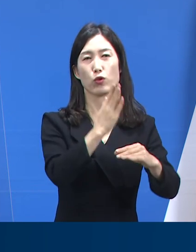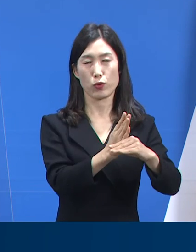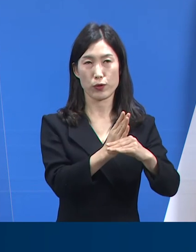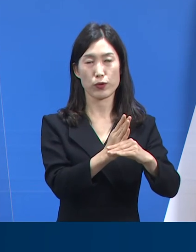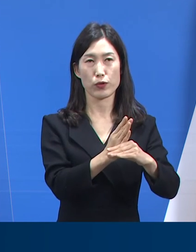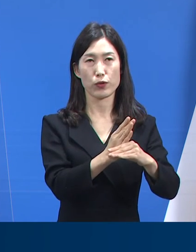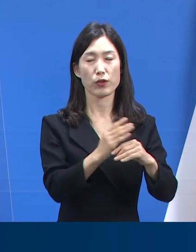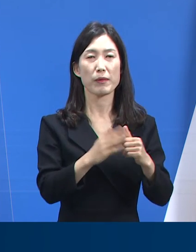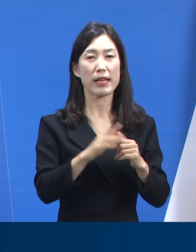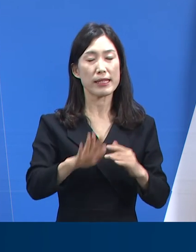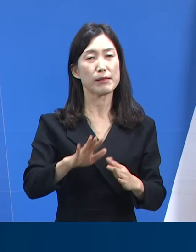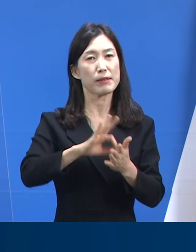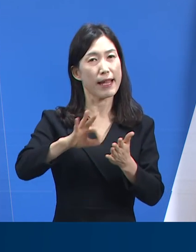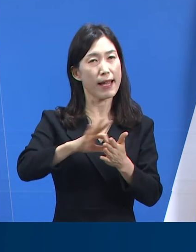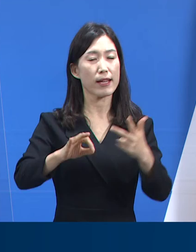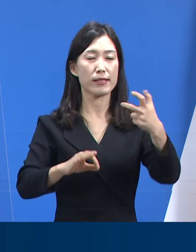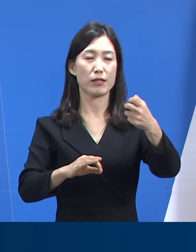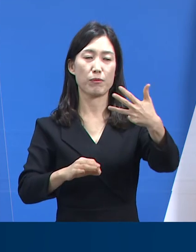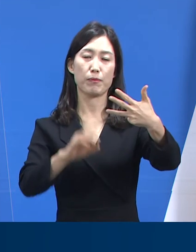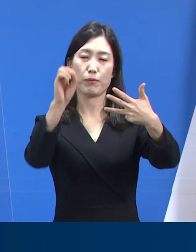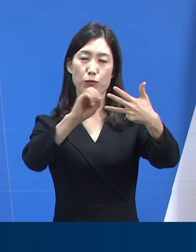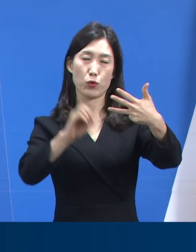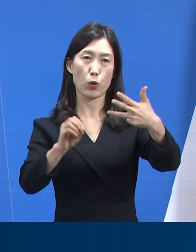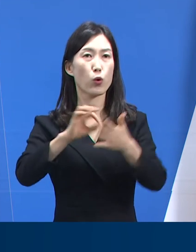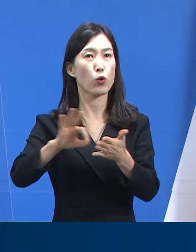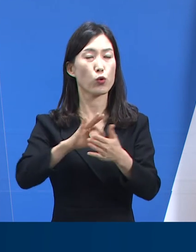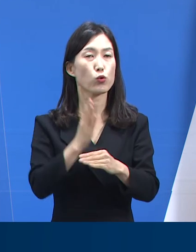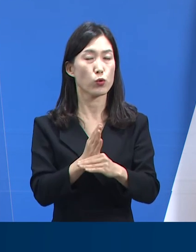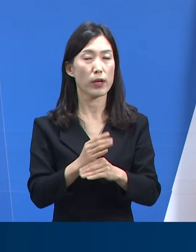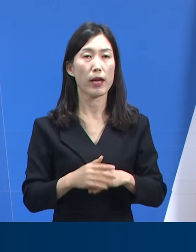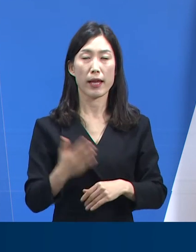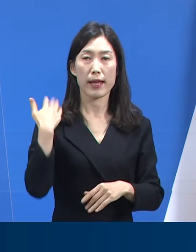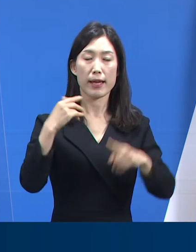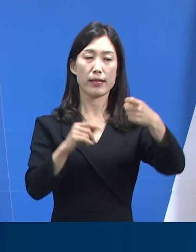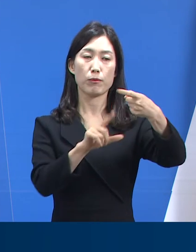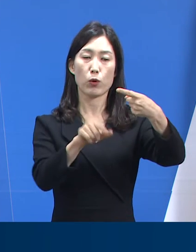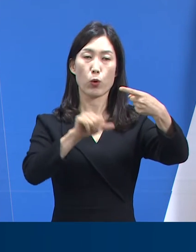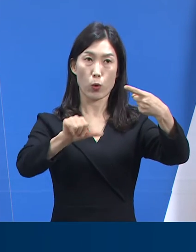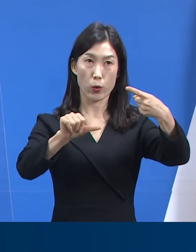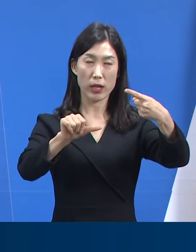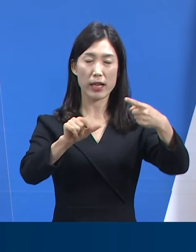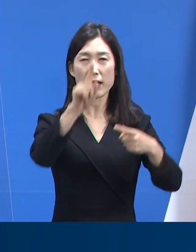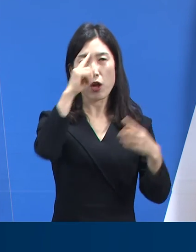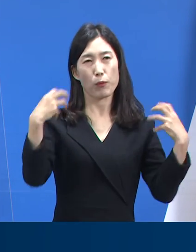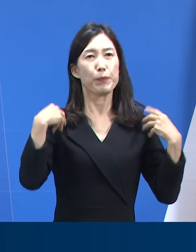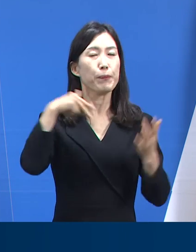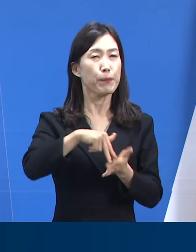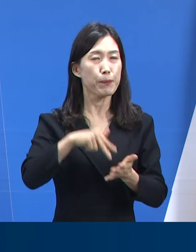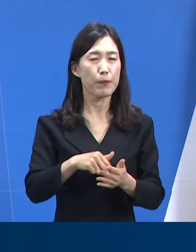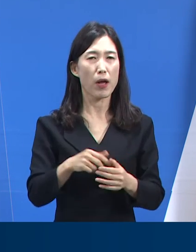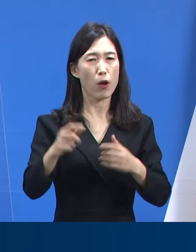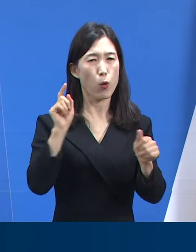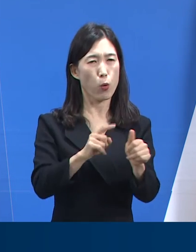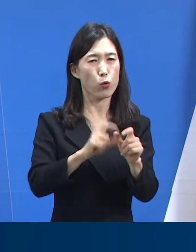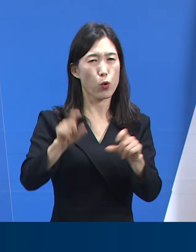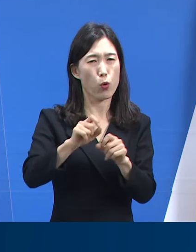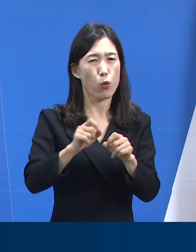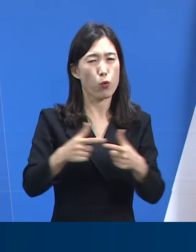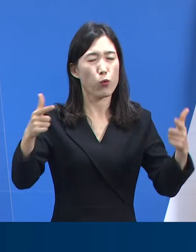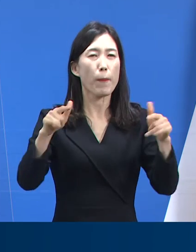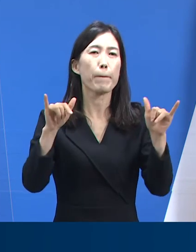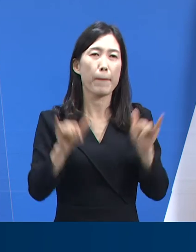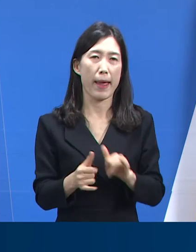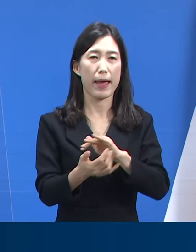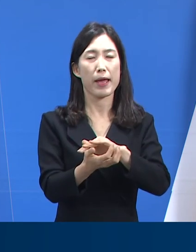있으며 병상 가동률은 78%입니다. 지난 12월 5일 정부는 추가적인 확진자 급증에 선제적으로